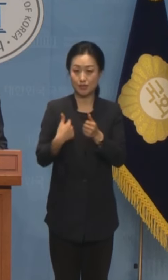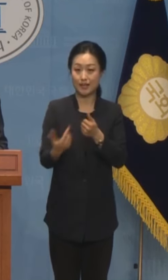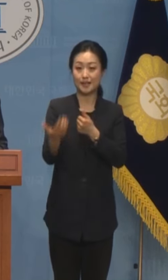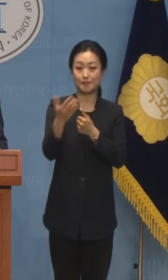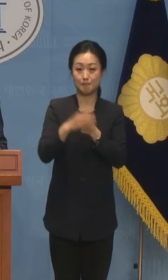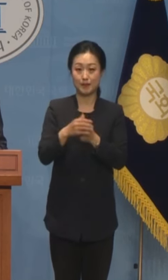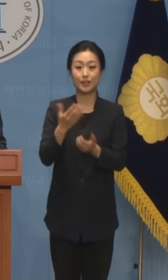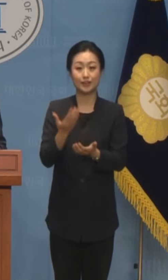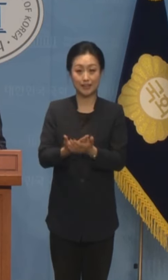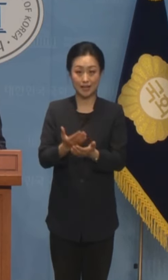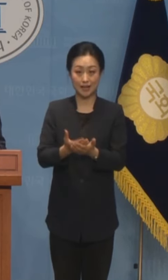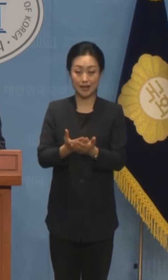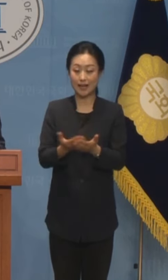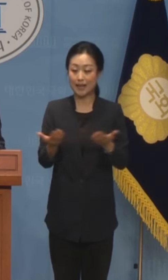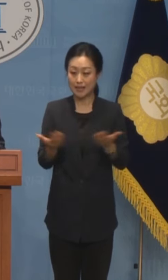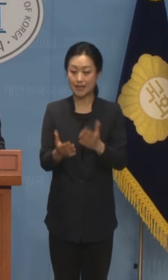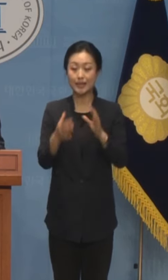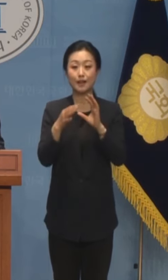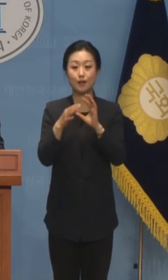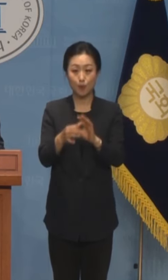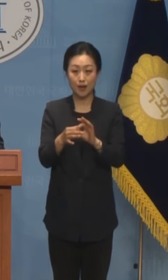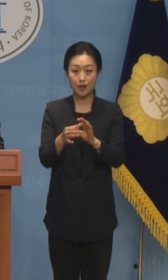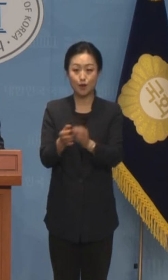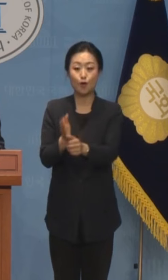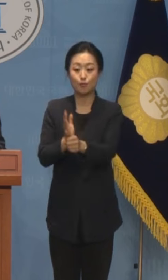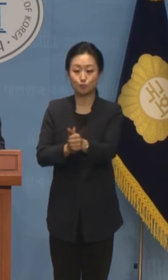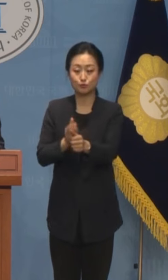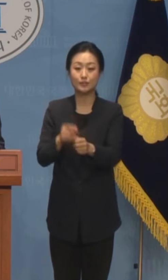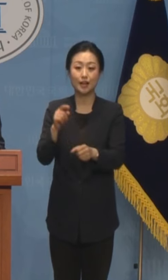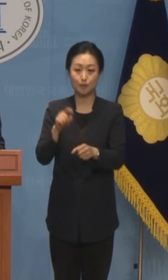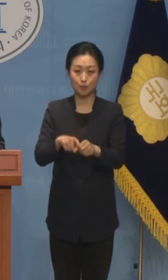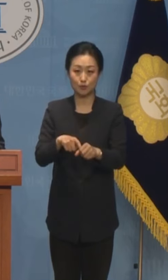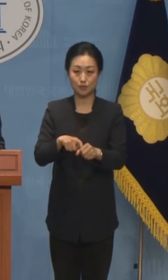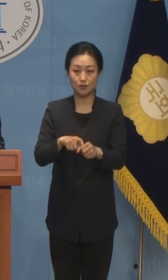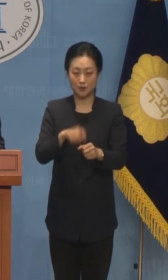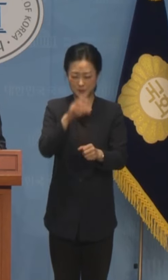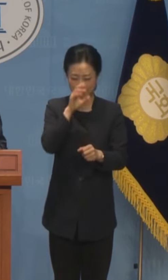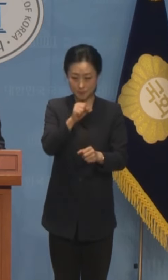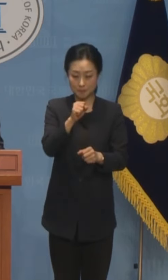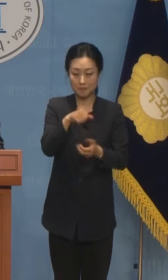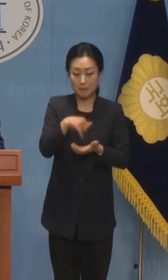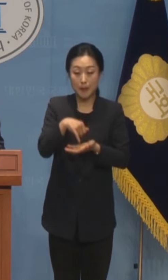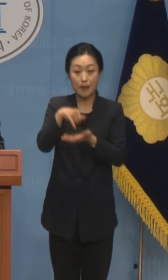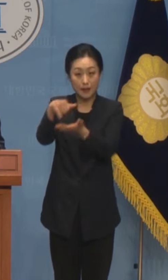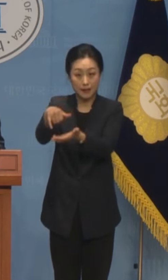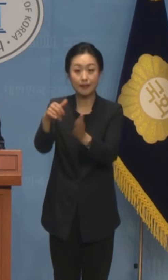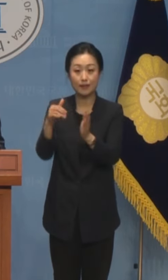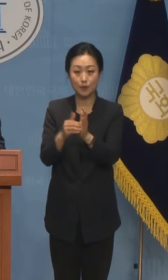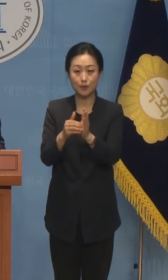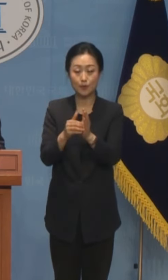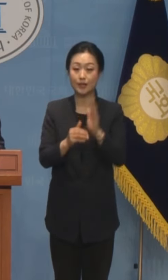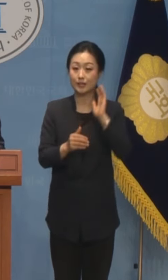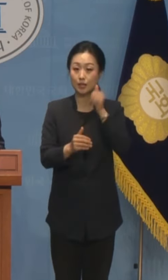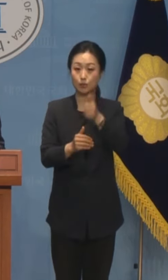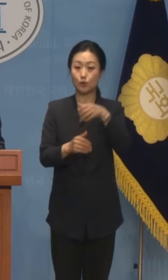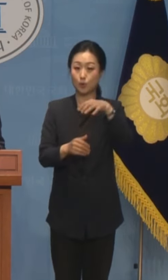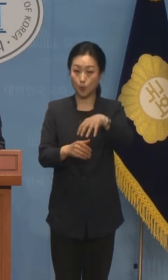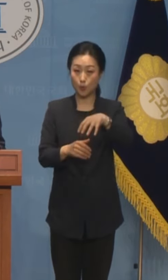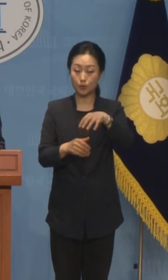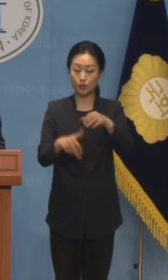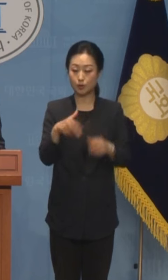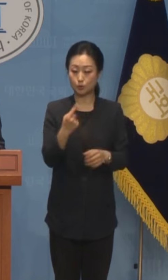등의 공적인 업무와 관련된 사안을 청탁을 했고 이와 관련해서 대통령실의